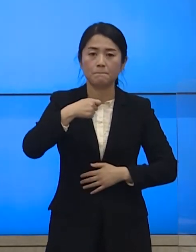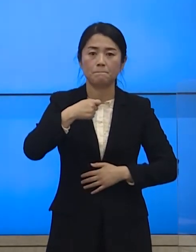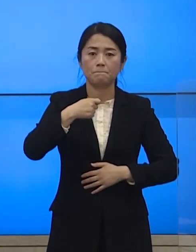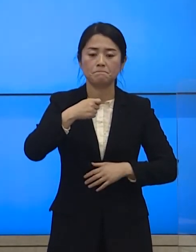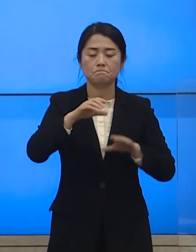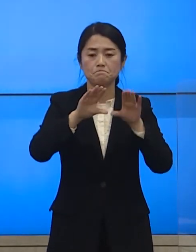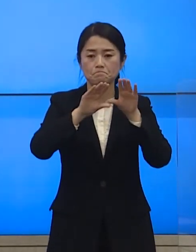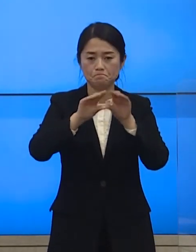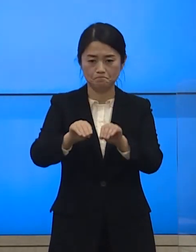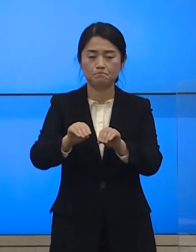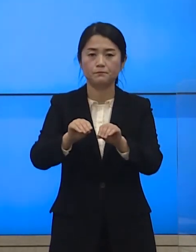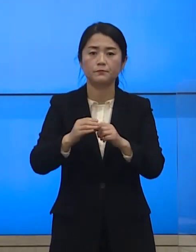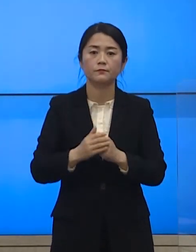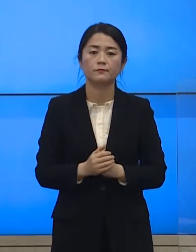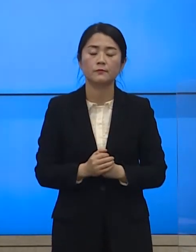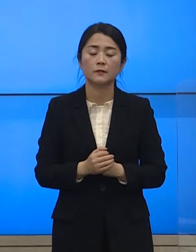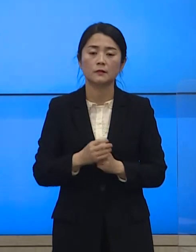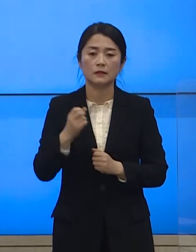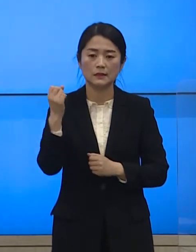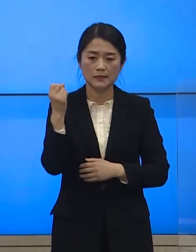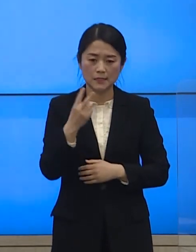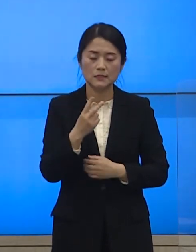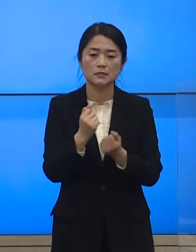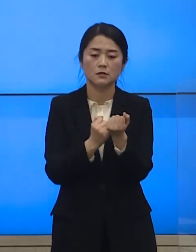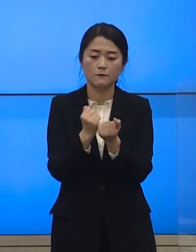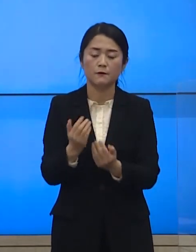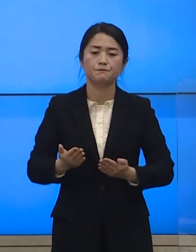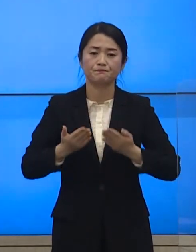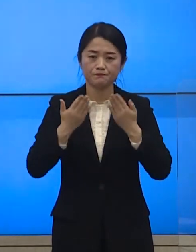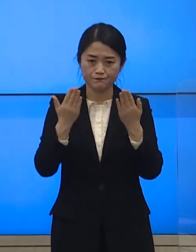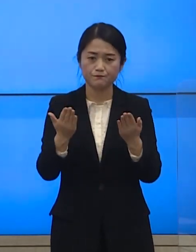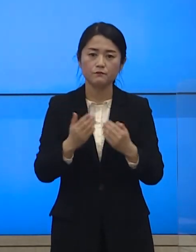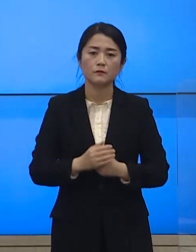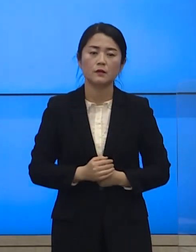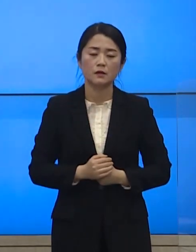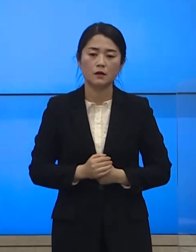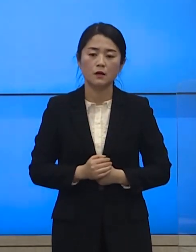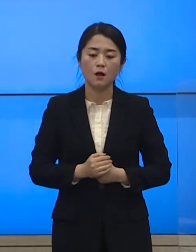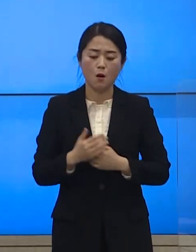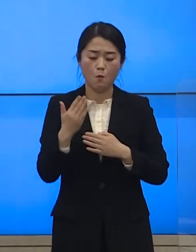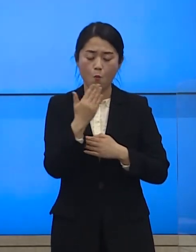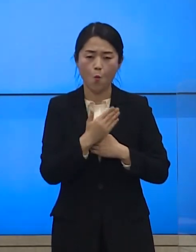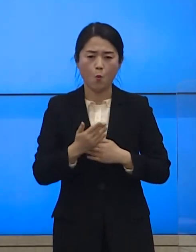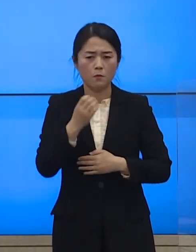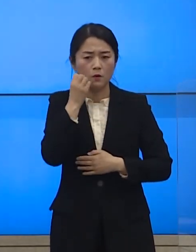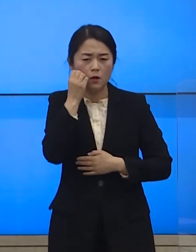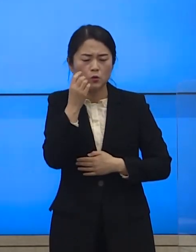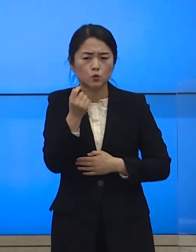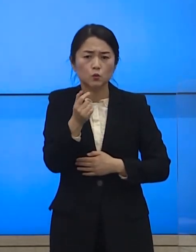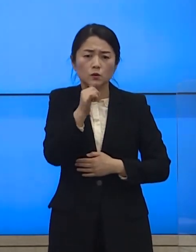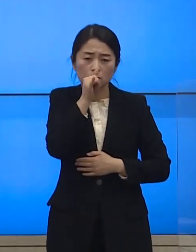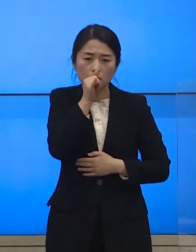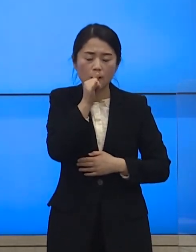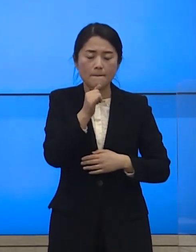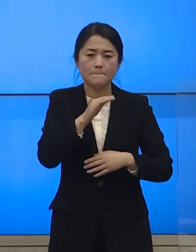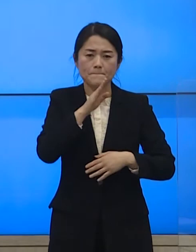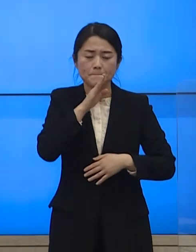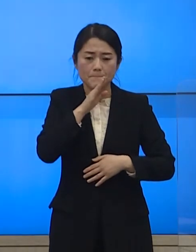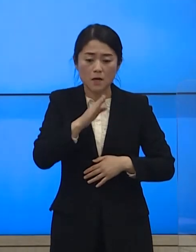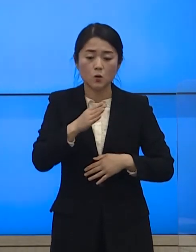금지됩니다 다시 한번 말씀드립니다 조금이라도 이승증상이 있을 시 즉시